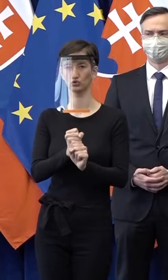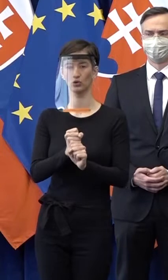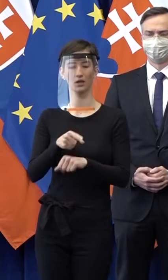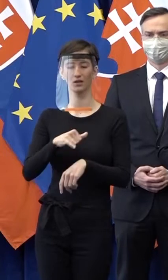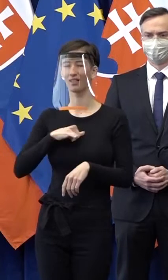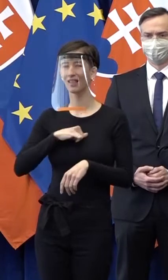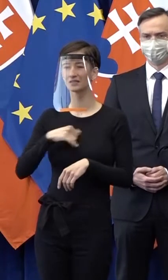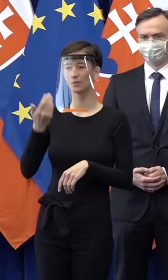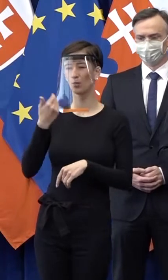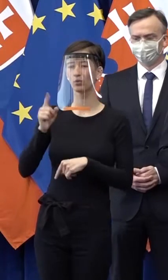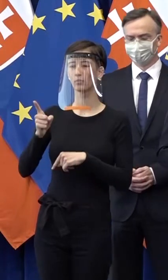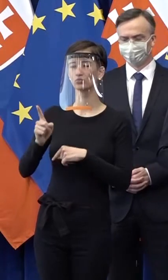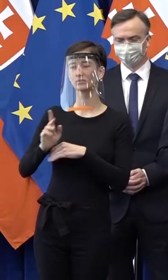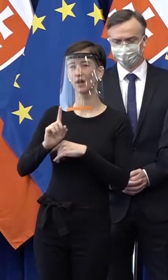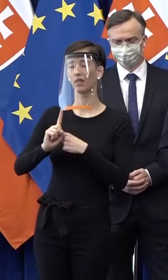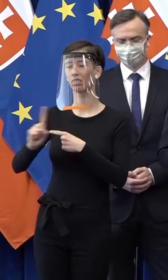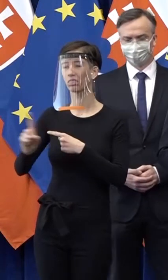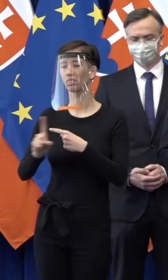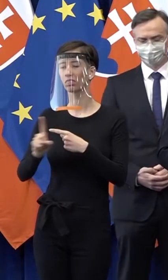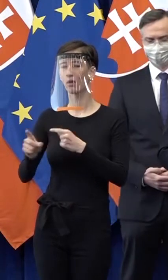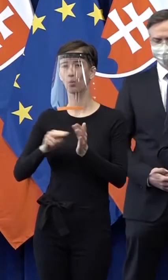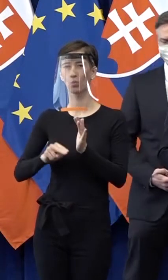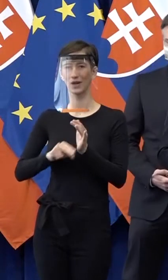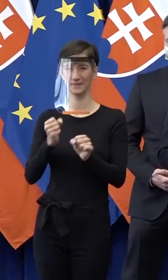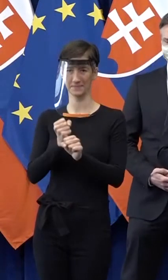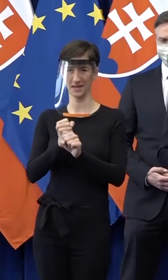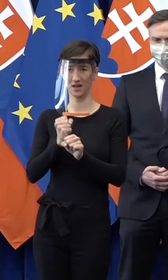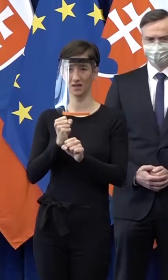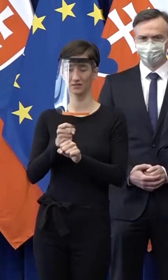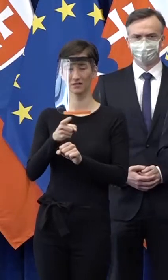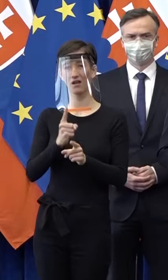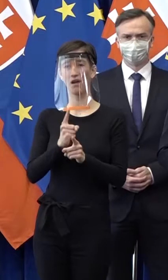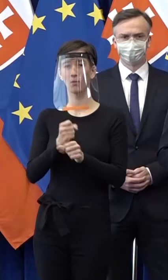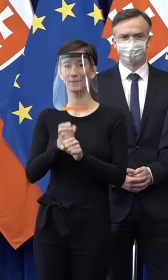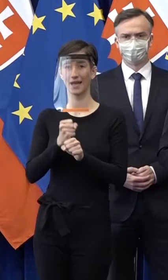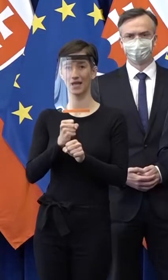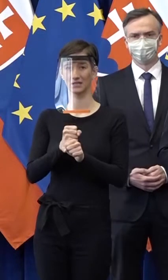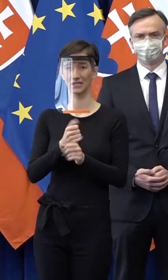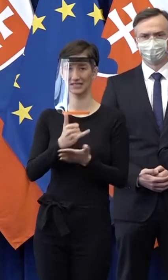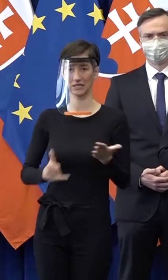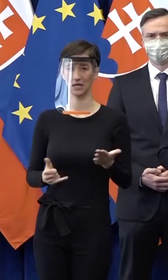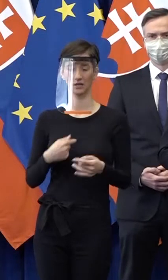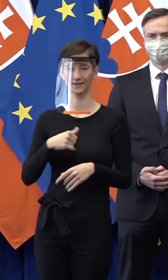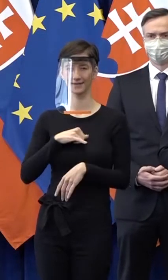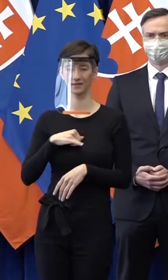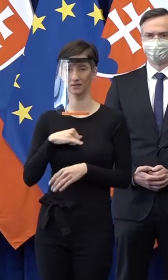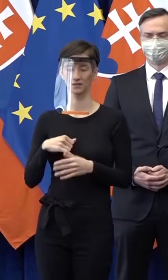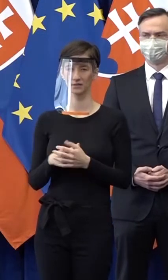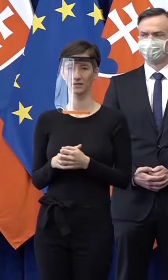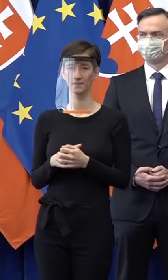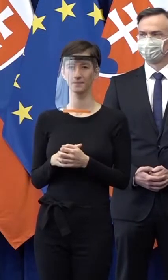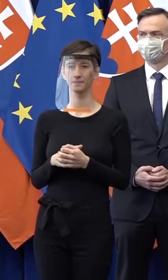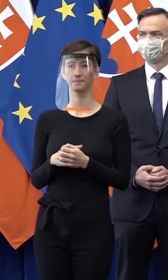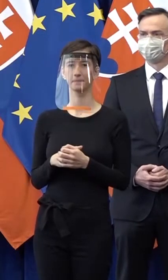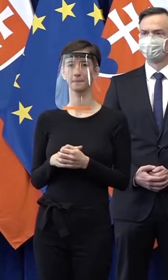lebo myslím si, že aj pre ľudí, ktorí nemajú momentálne prácu, je vždy lepšie pracovať, treba